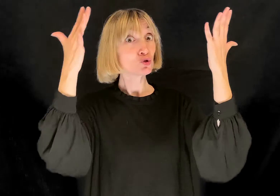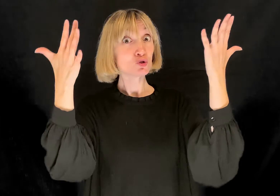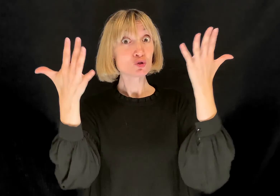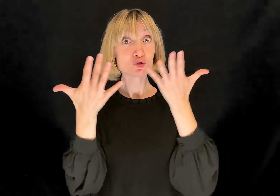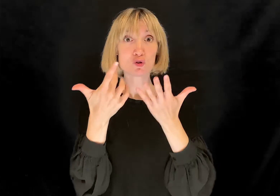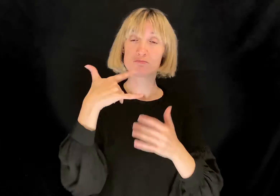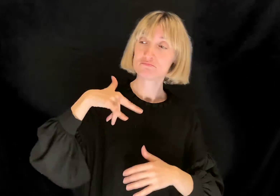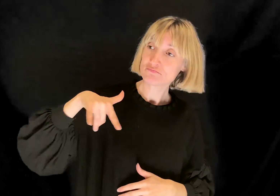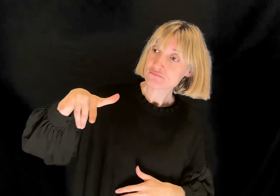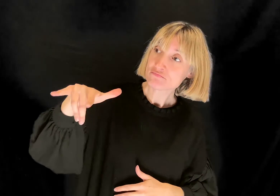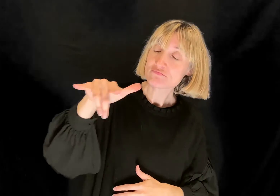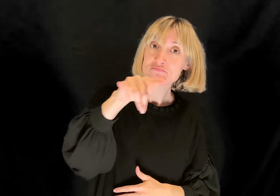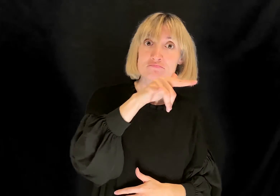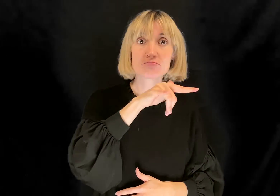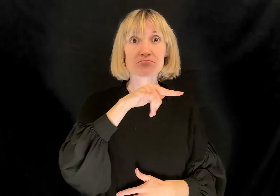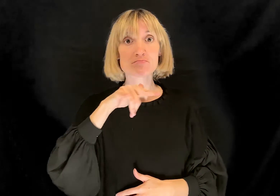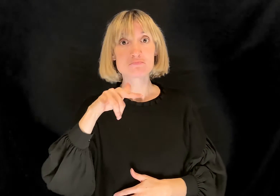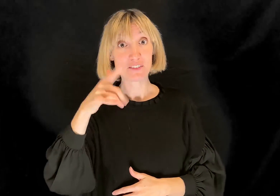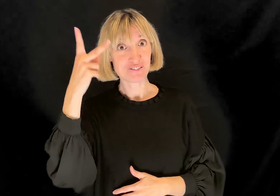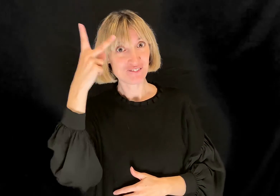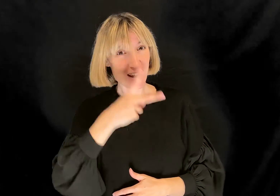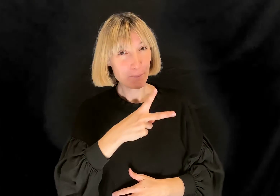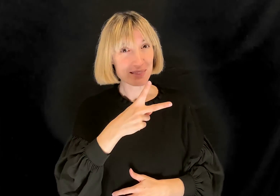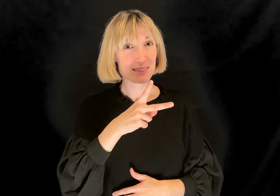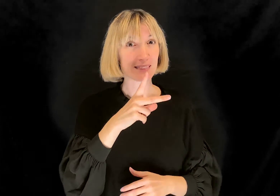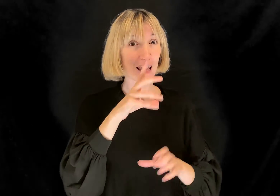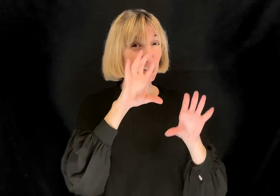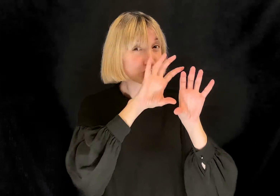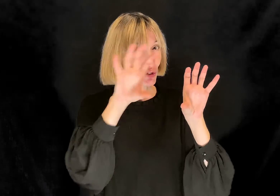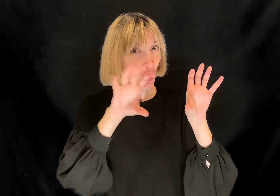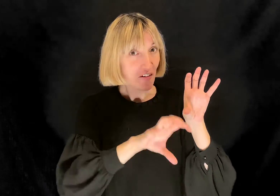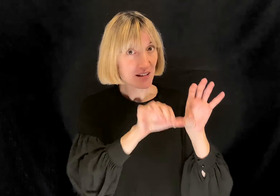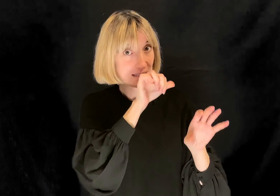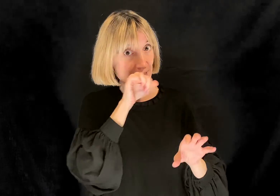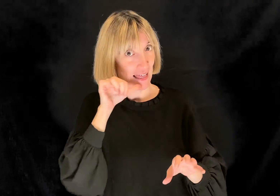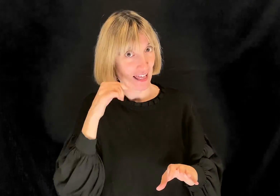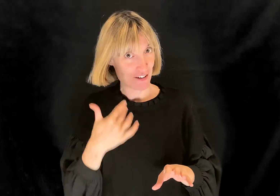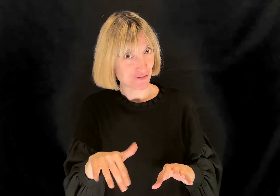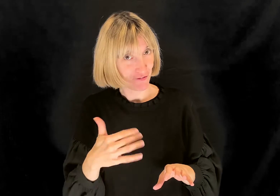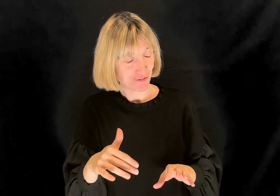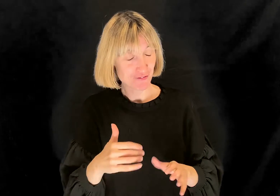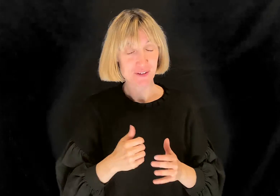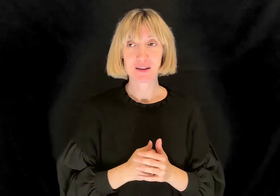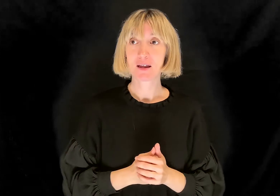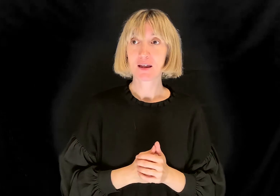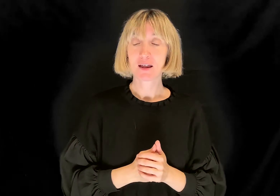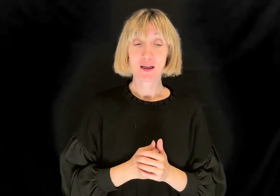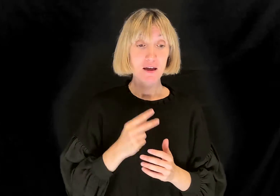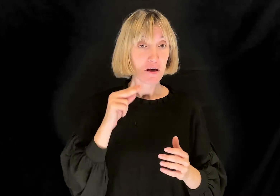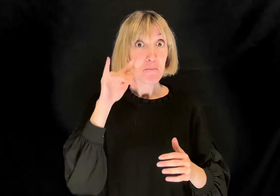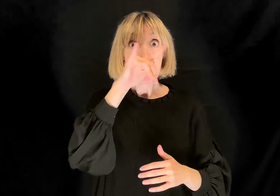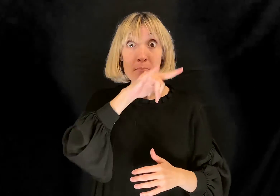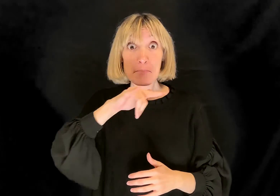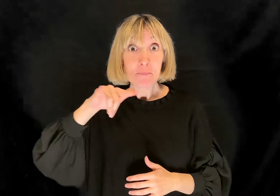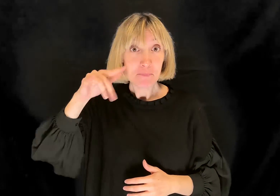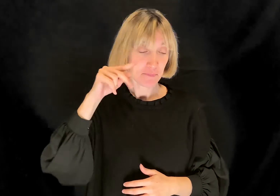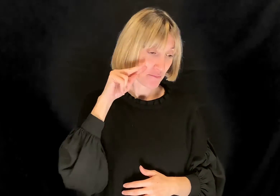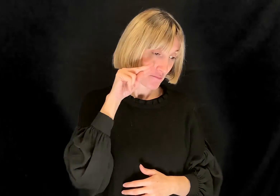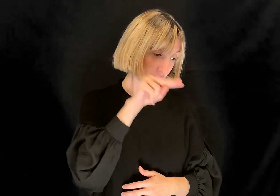mondo e veramente la geografia mi è stata molto utile. A colpo d'occhio posso distinguere la Cina